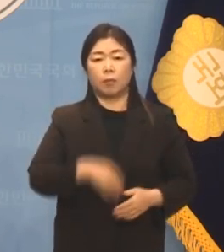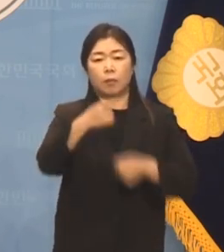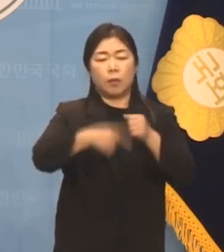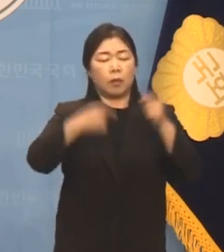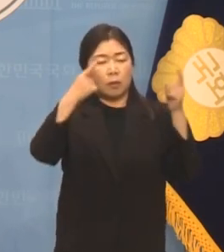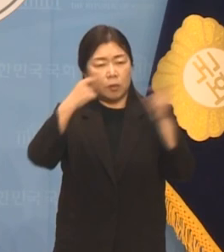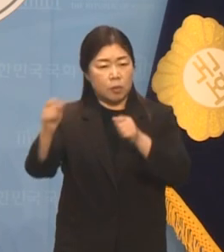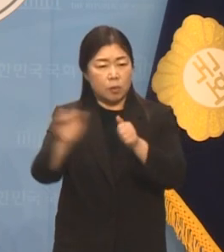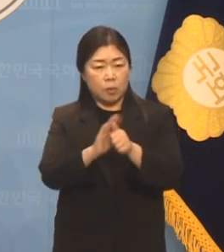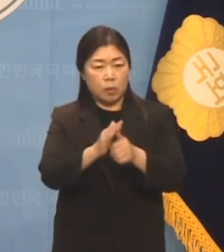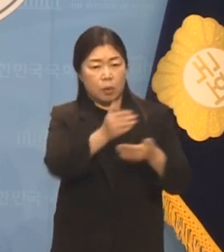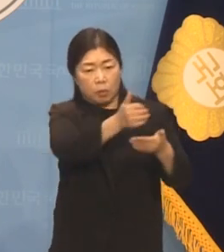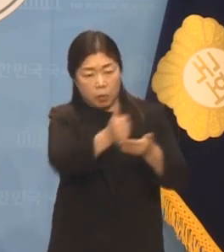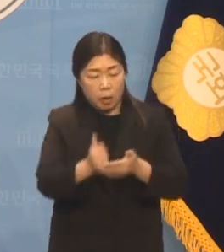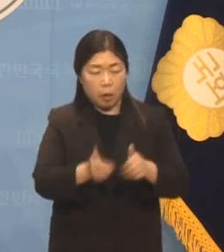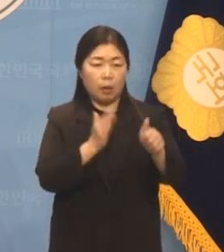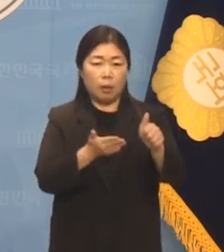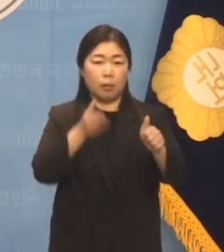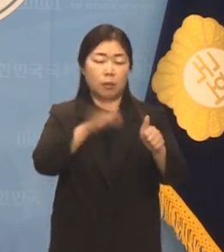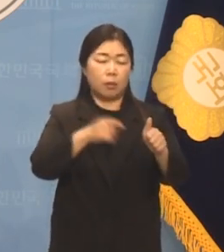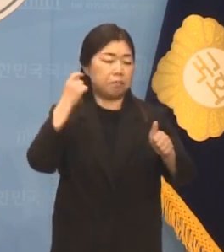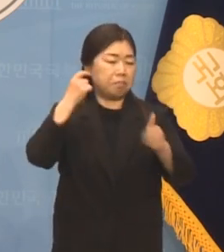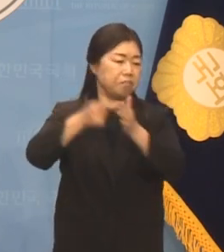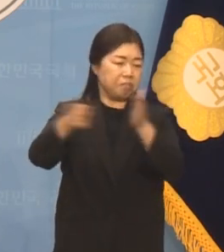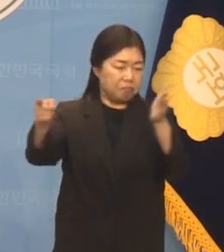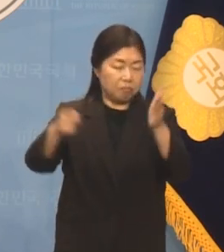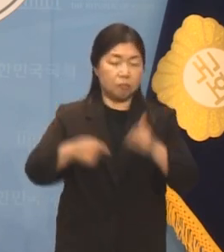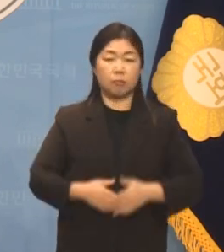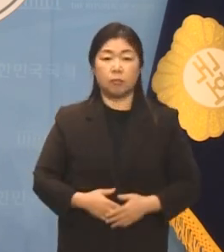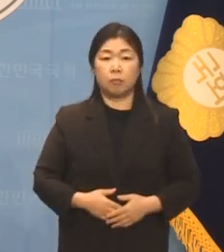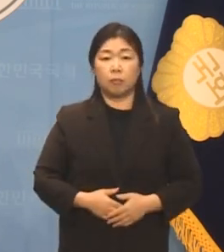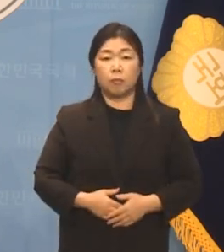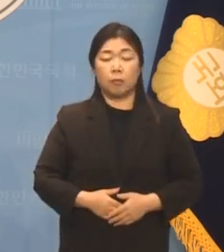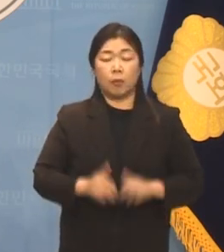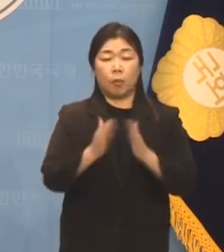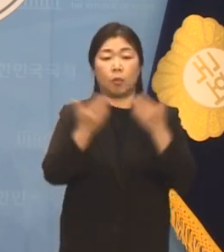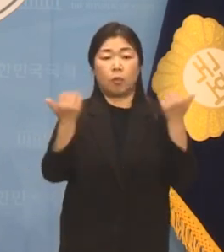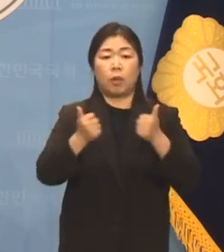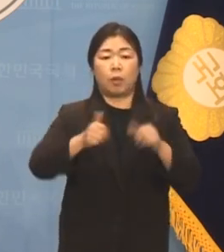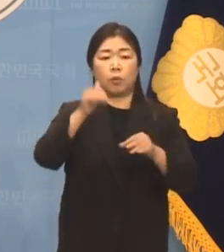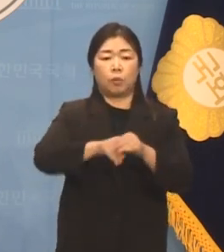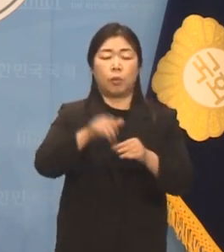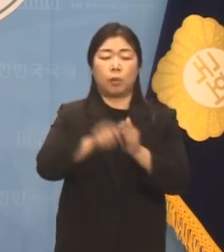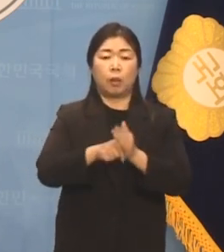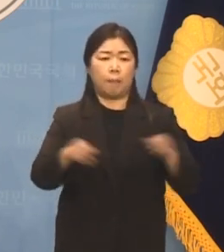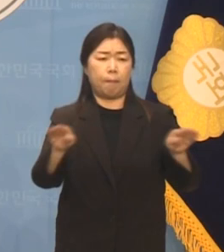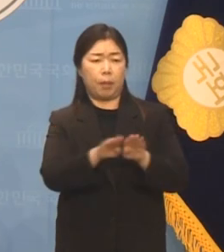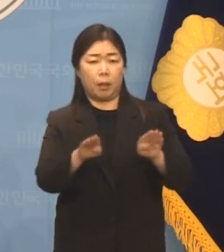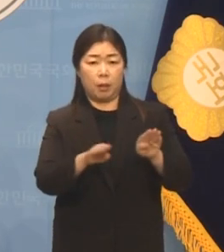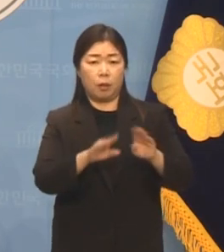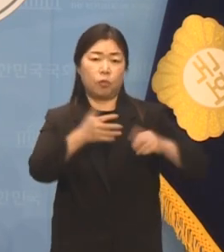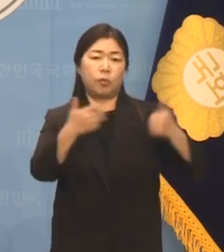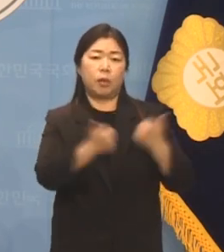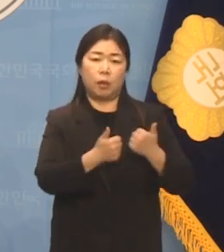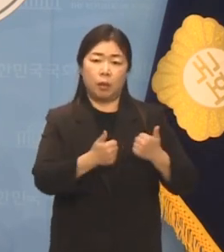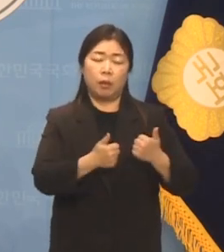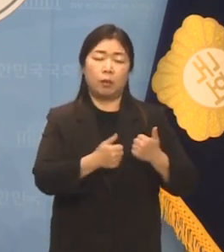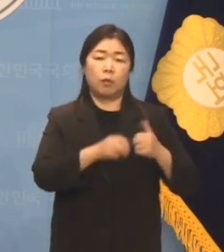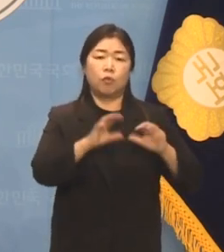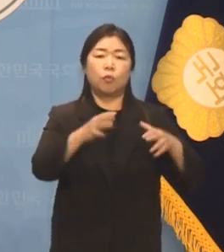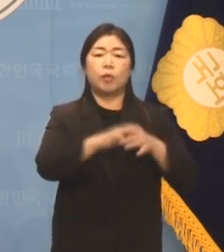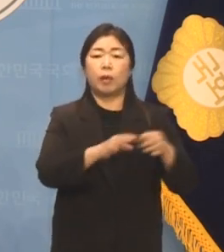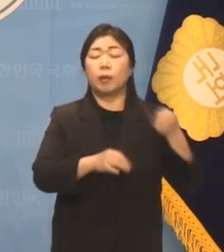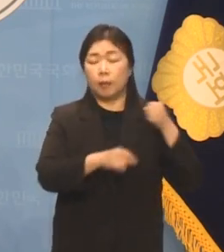유가족의 요청을 묵살한 대통령 본회의 투표에 불참한 국민의힘 도대체